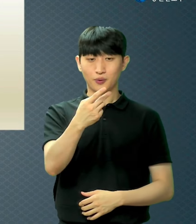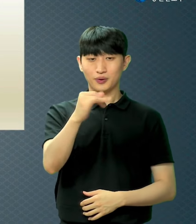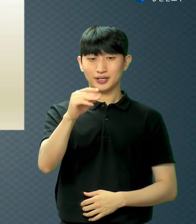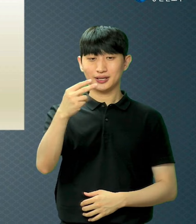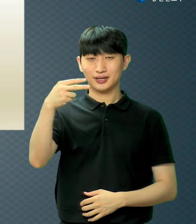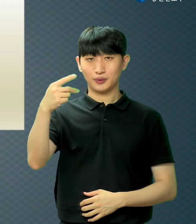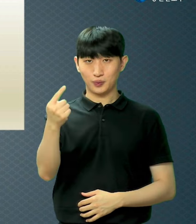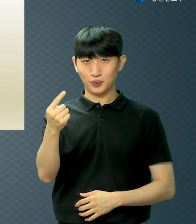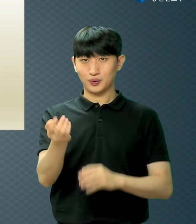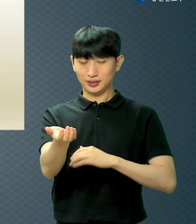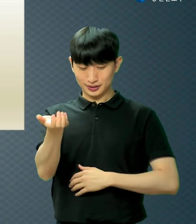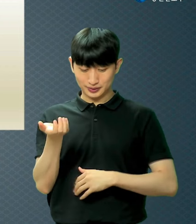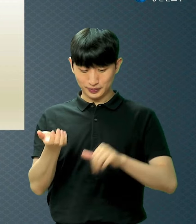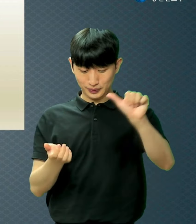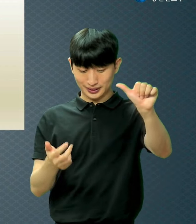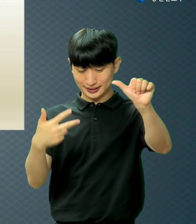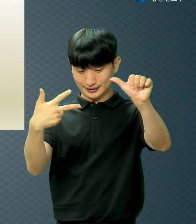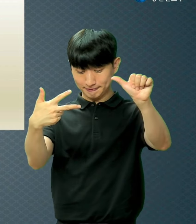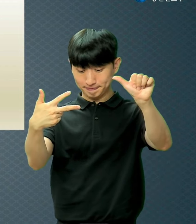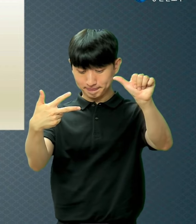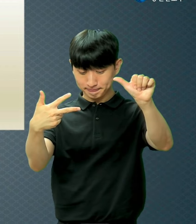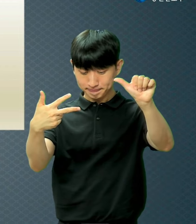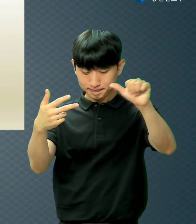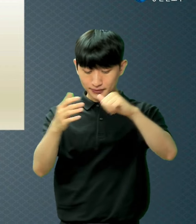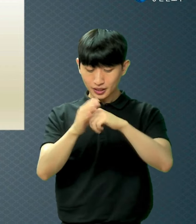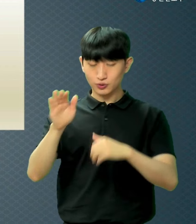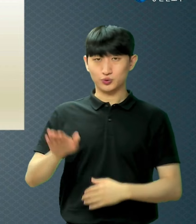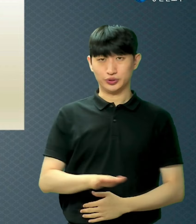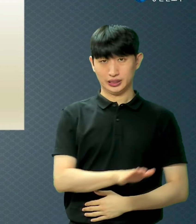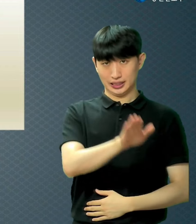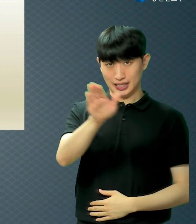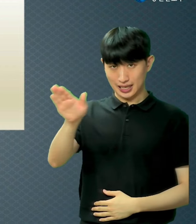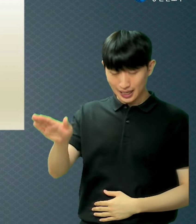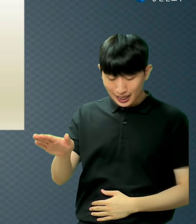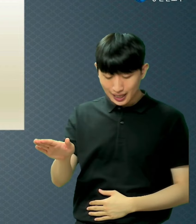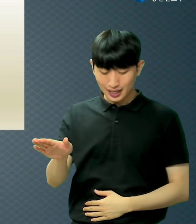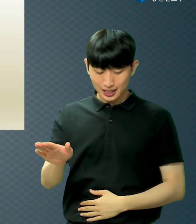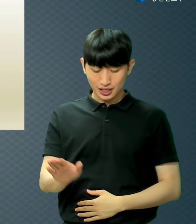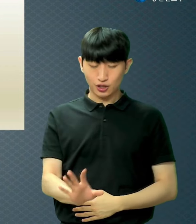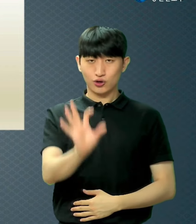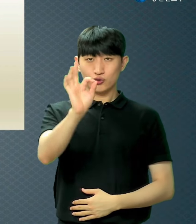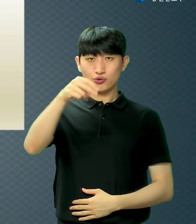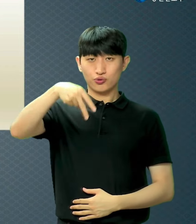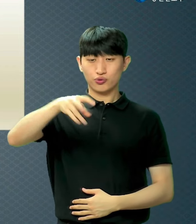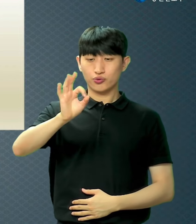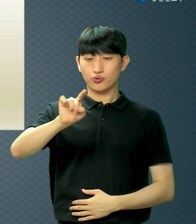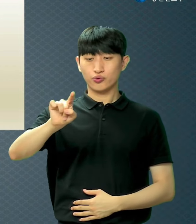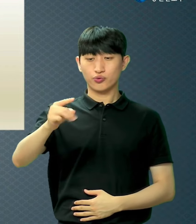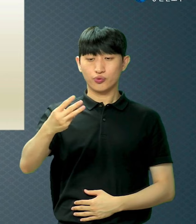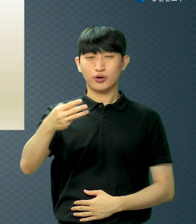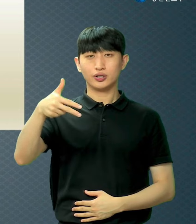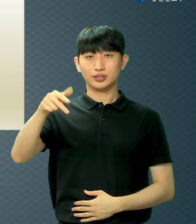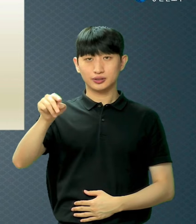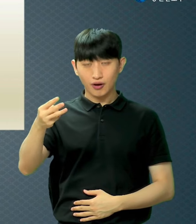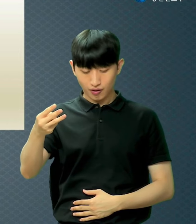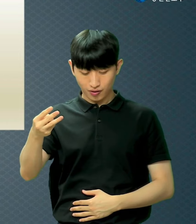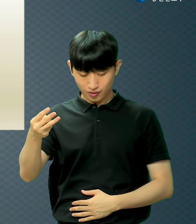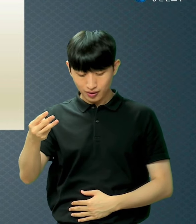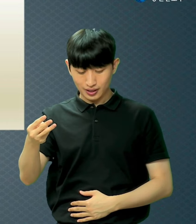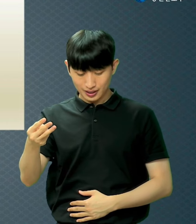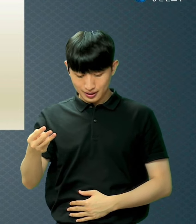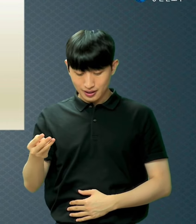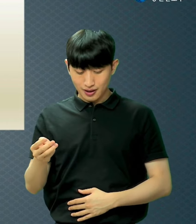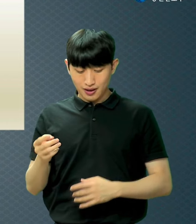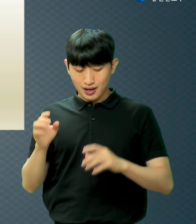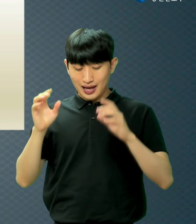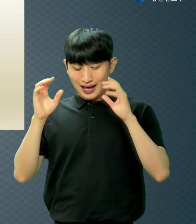우리의 6월절 양 곧 누구요? 그리스도께서